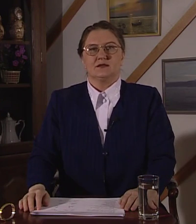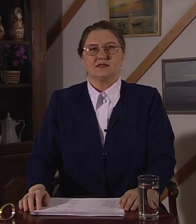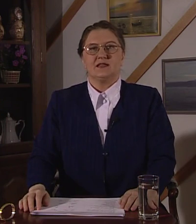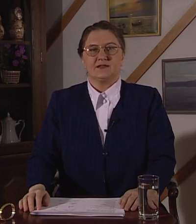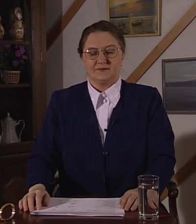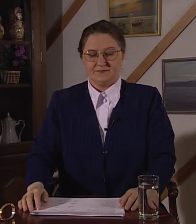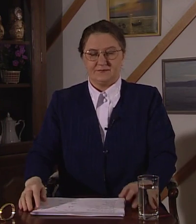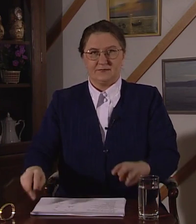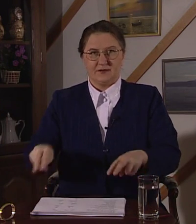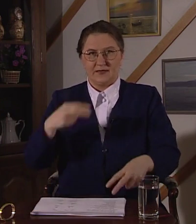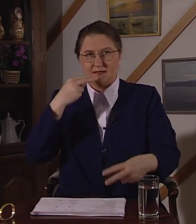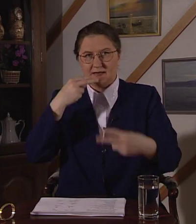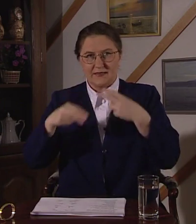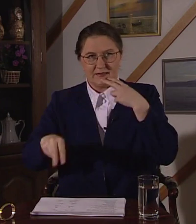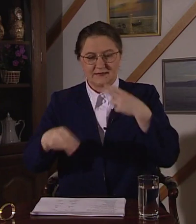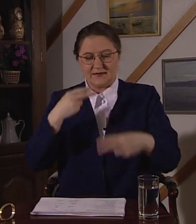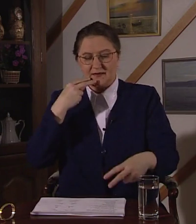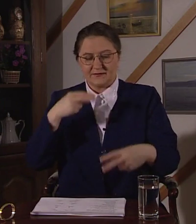Салат. Салат.